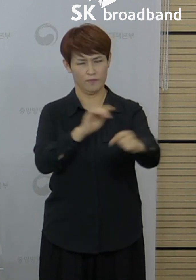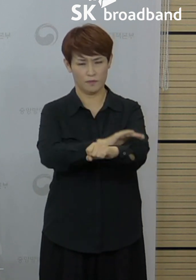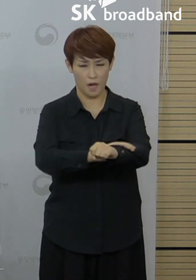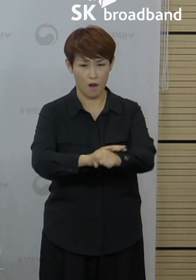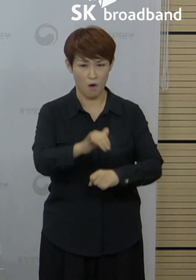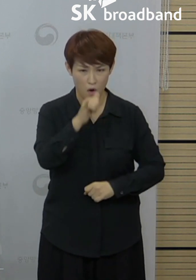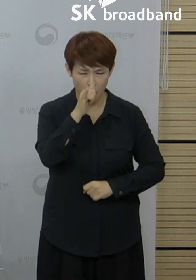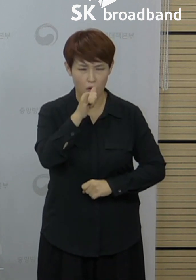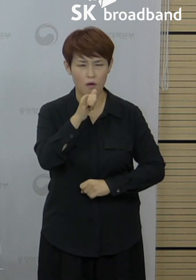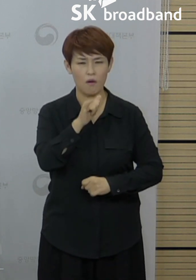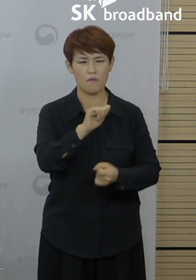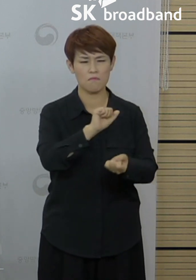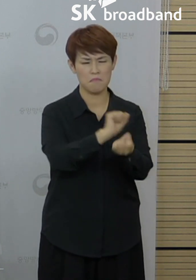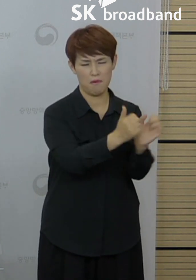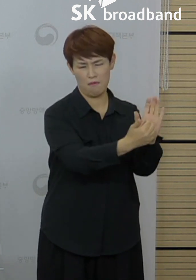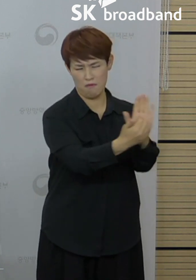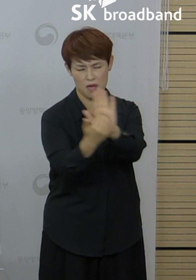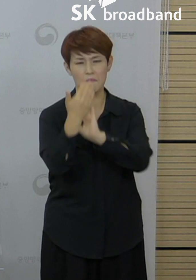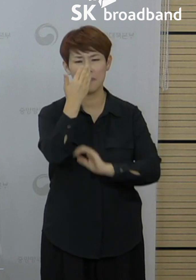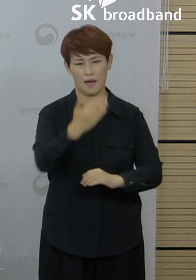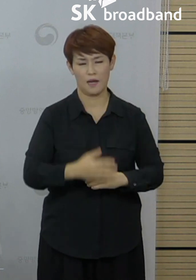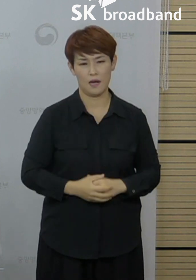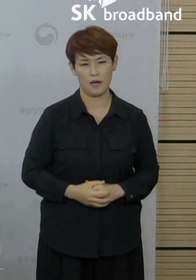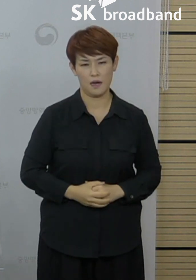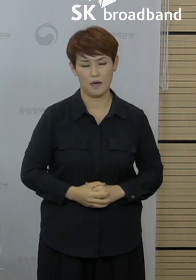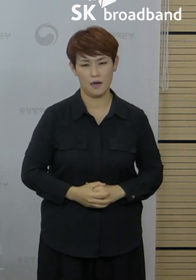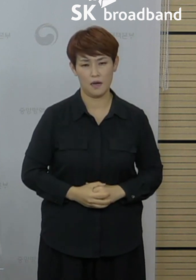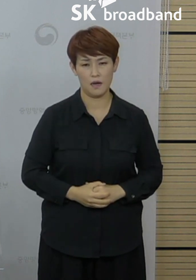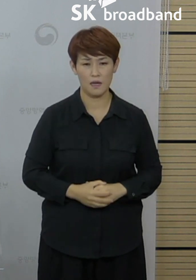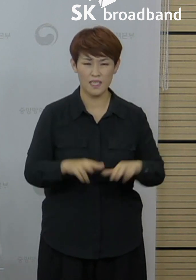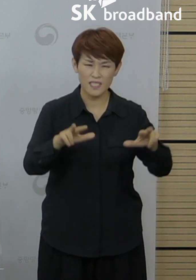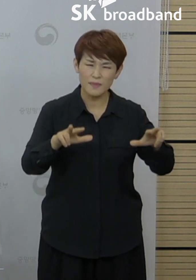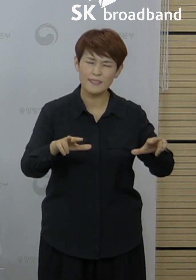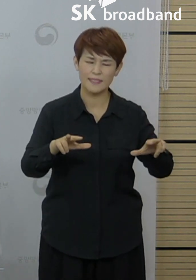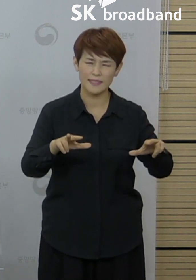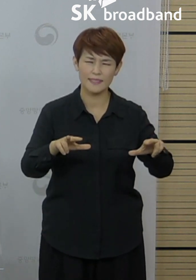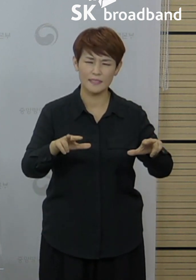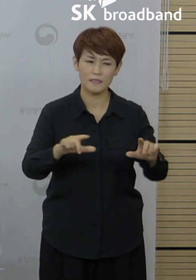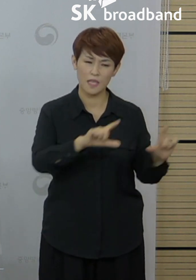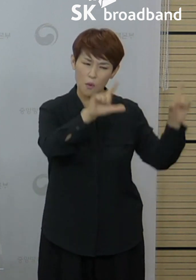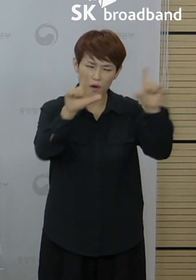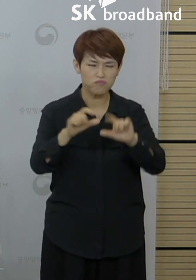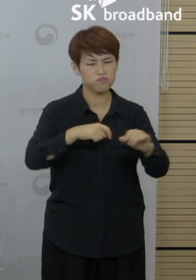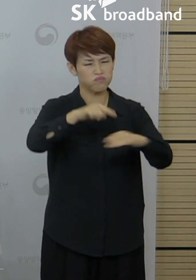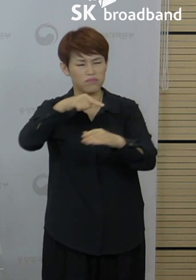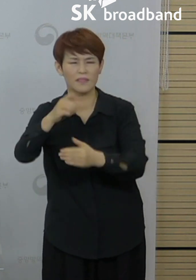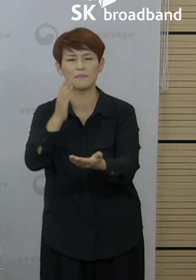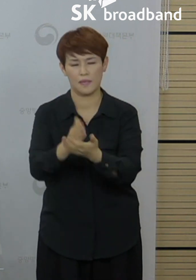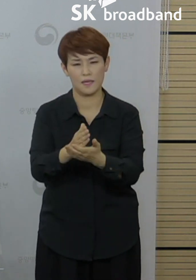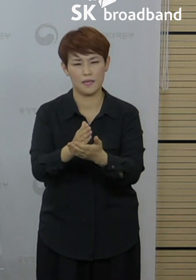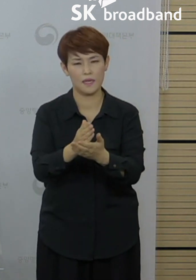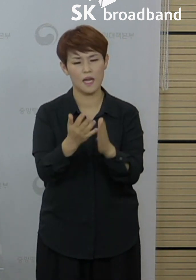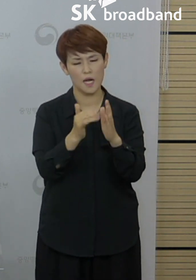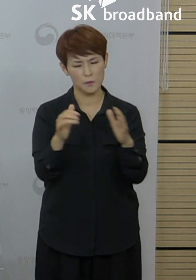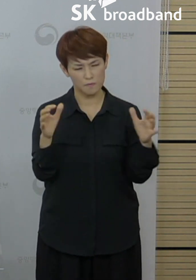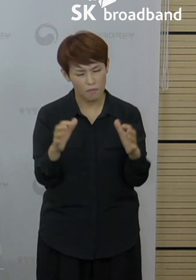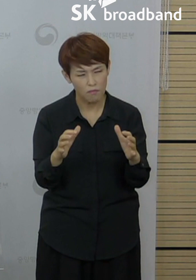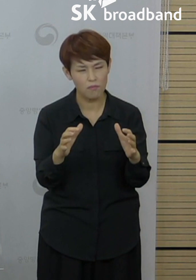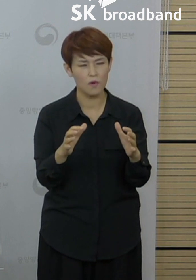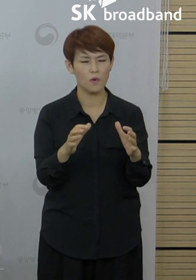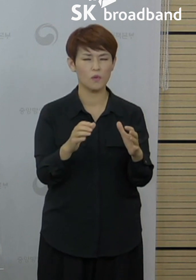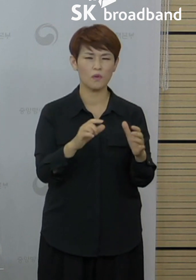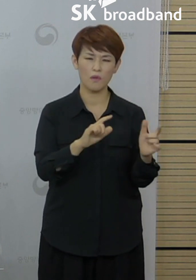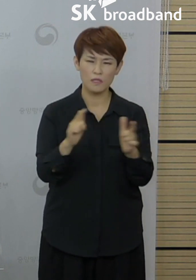반전이 가능한 상황입니다. 지금은 잠시 일상을 멈추고 가족과 이웃의 안전